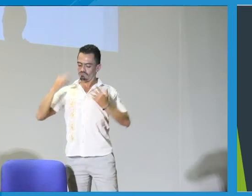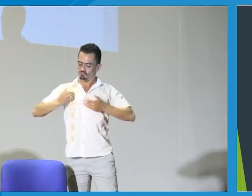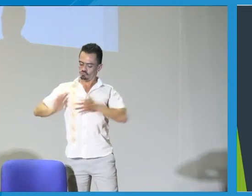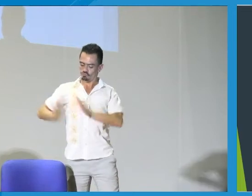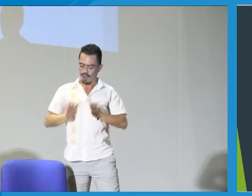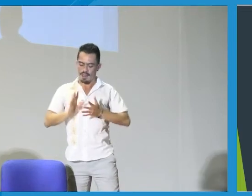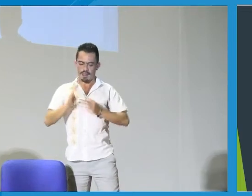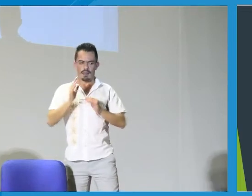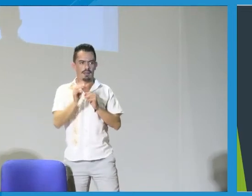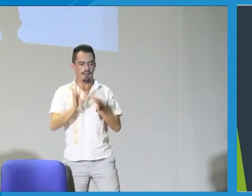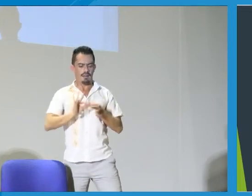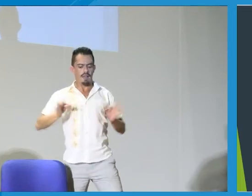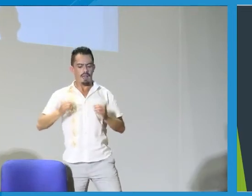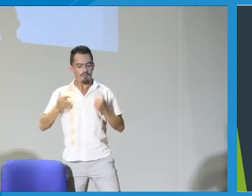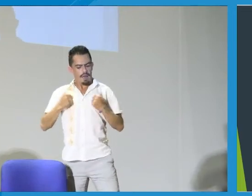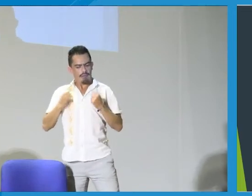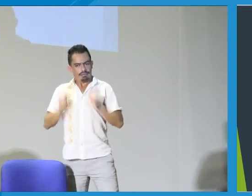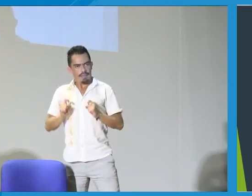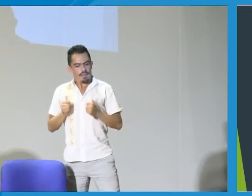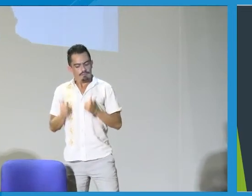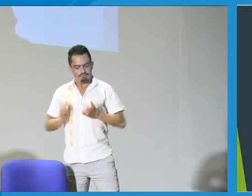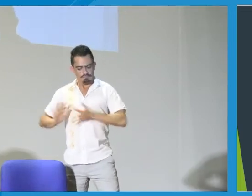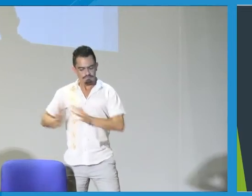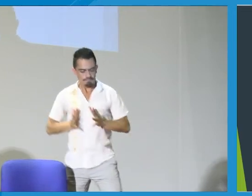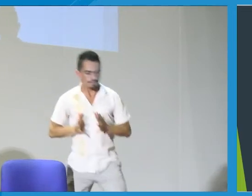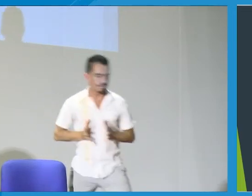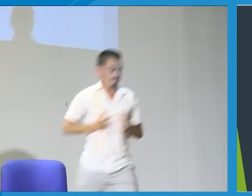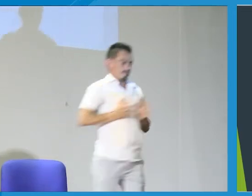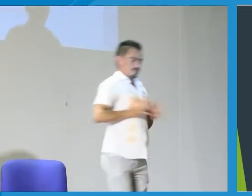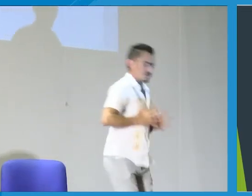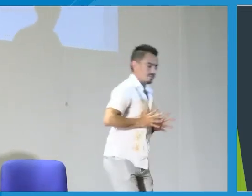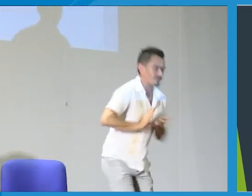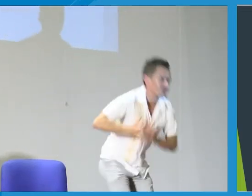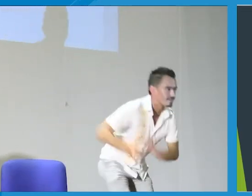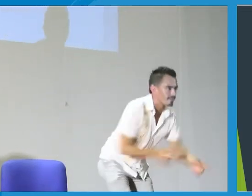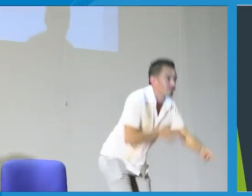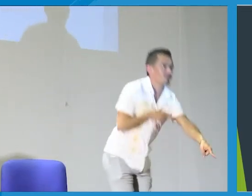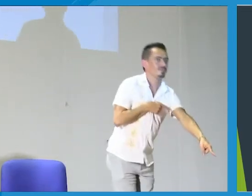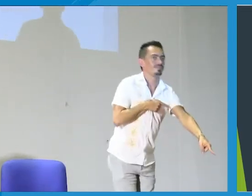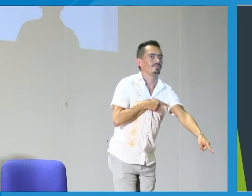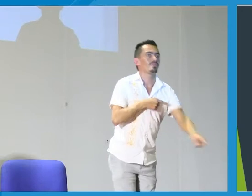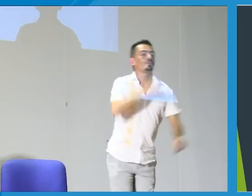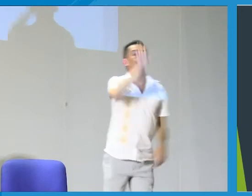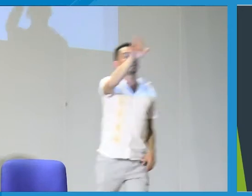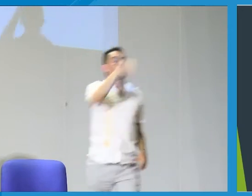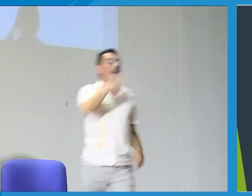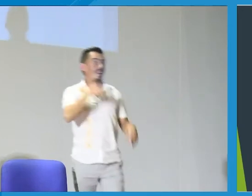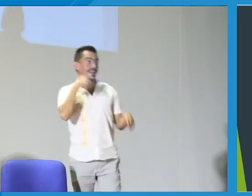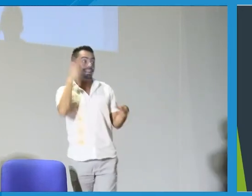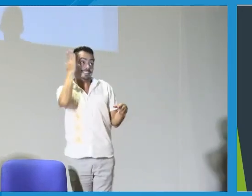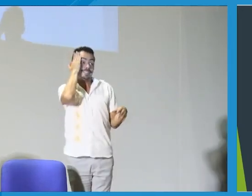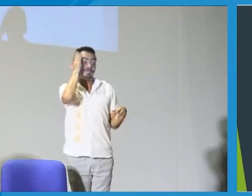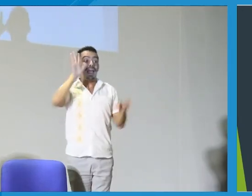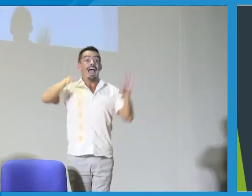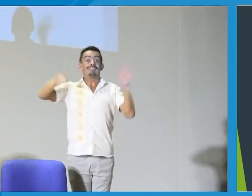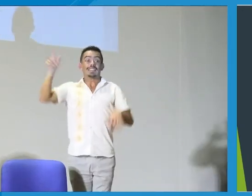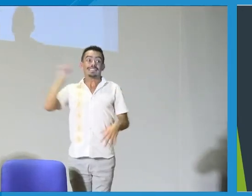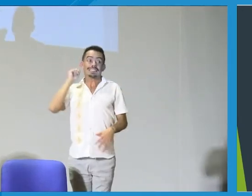No lo es, ¿verdad? Pero sí, obviamente, es importante que el modelo lingüístico tenga elementos gramaticales muy claros para, por supuesto,